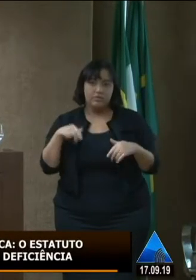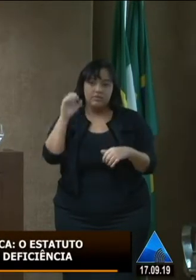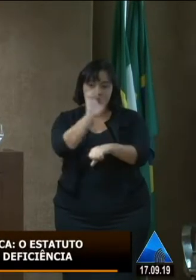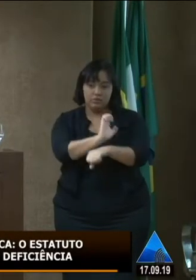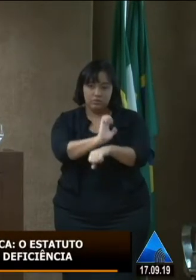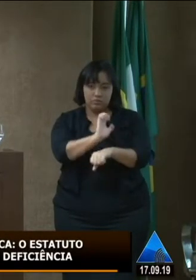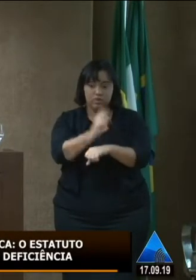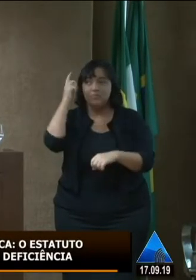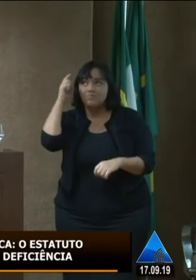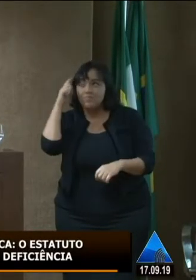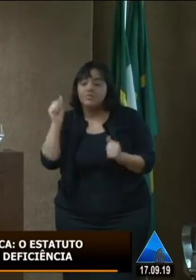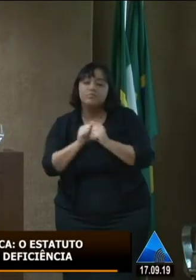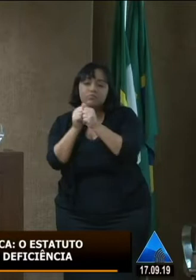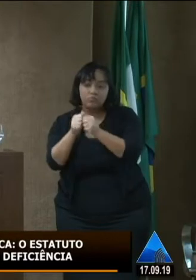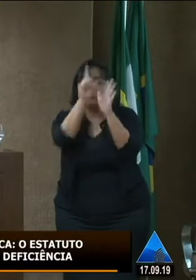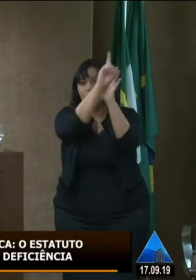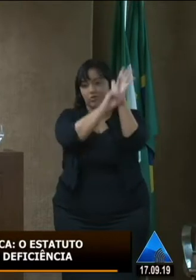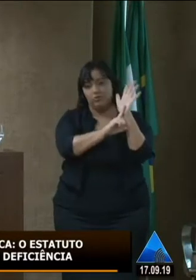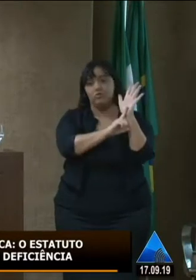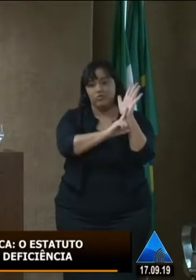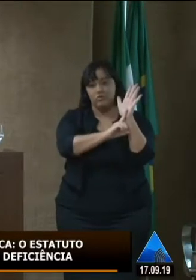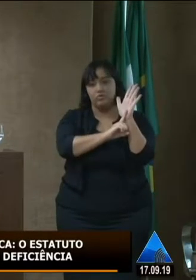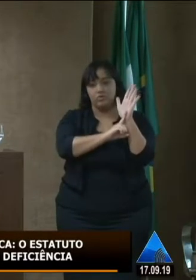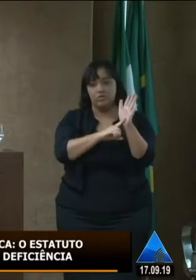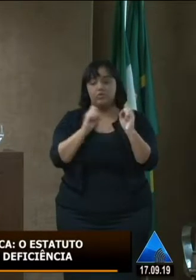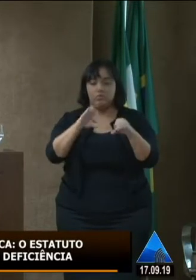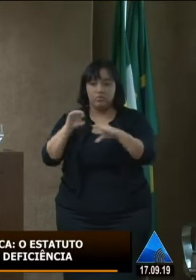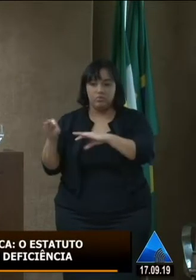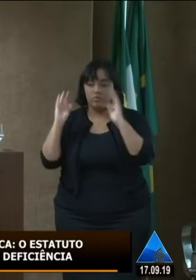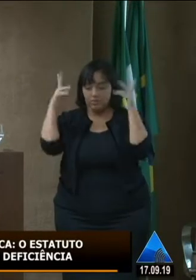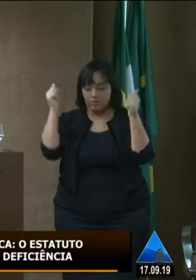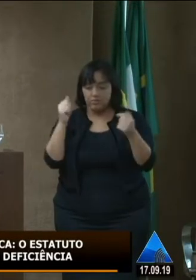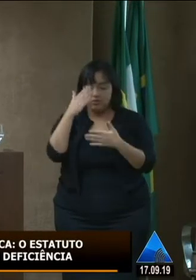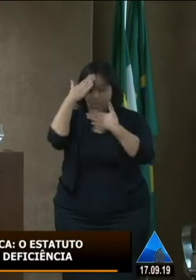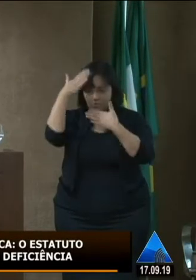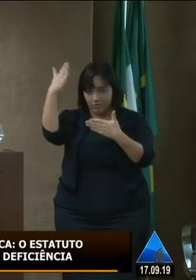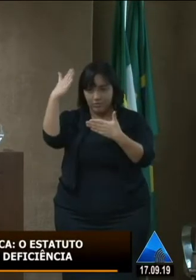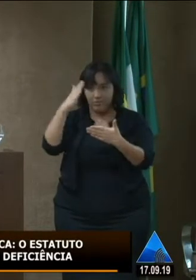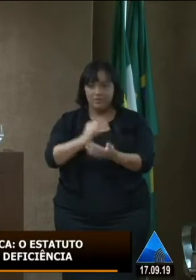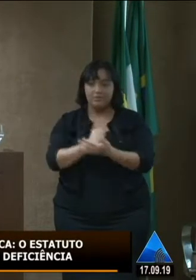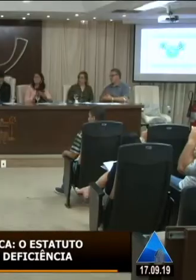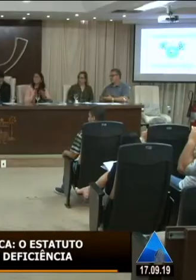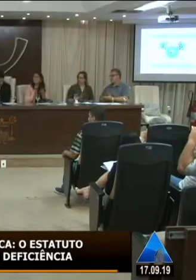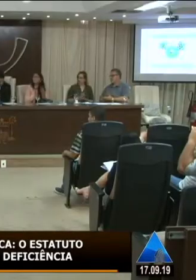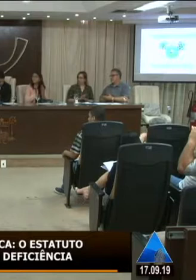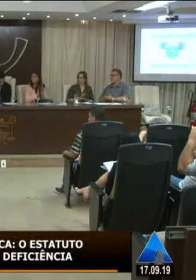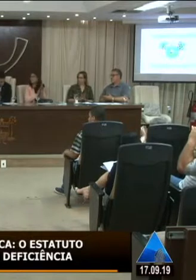pensarmos juntos o que é de direito assegurar uma educação para todos obrigada estamos à disposição